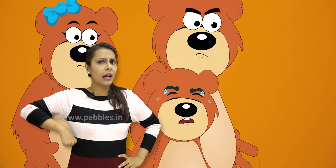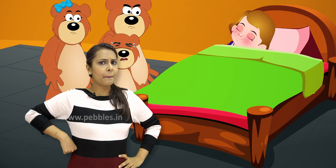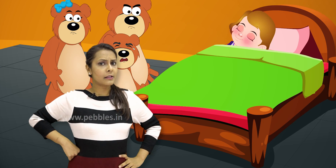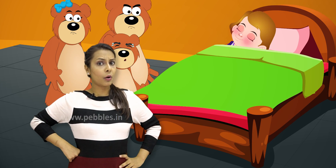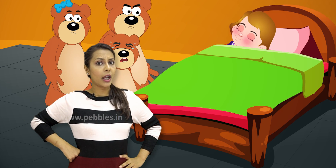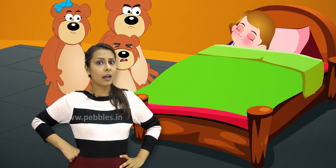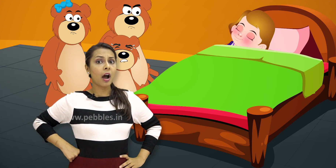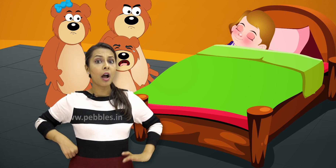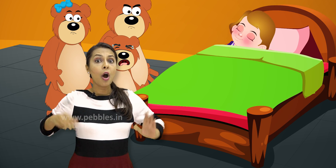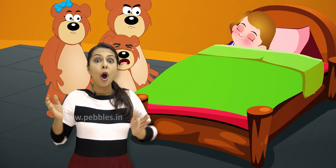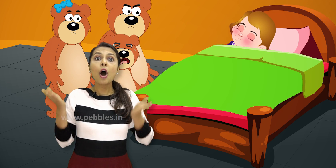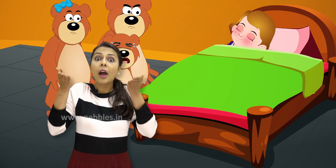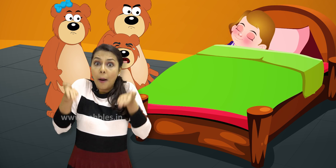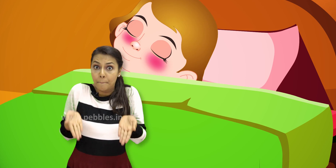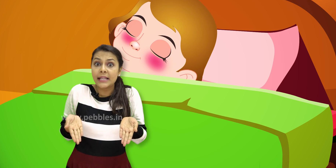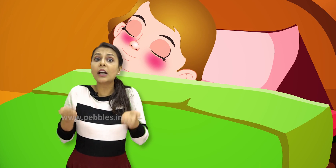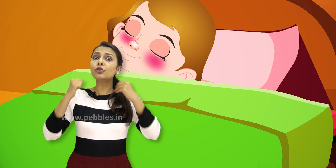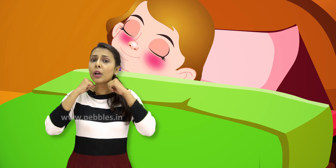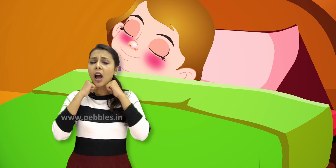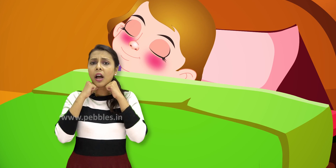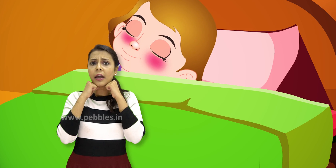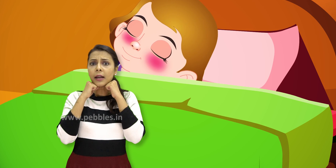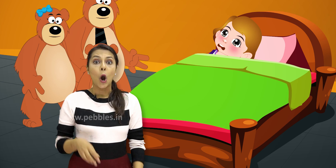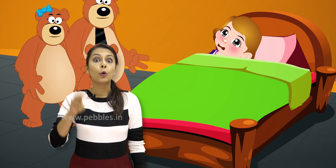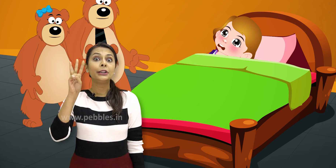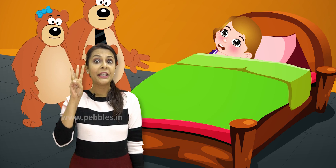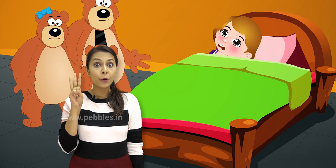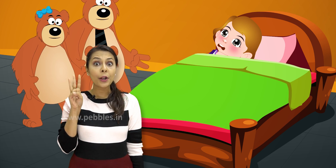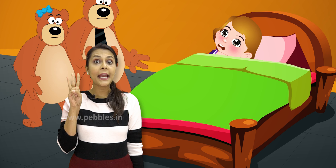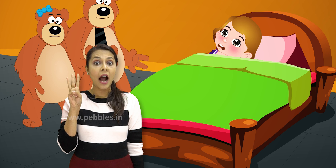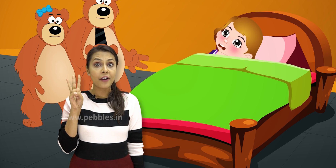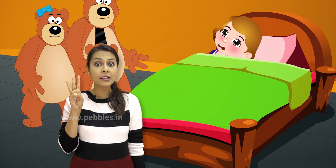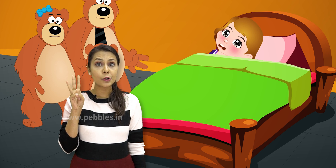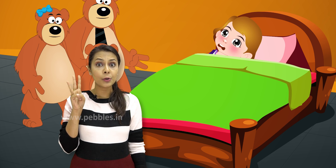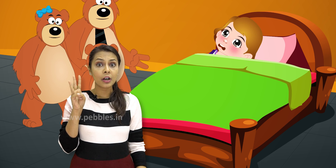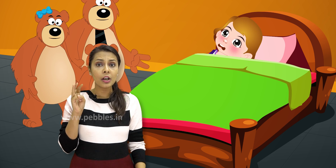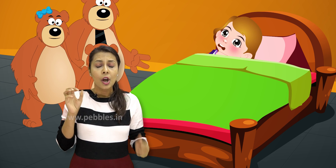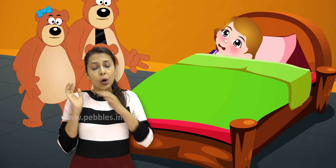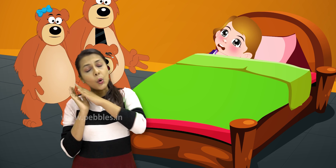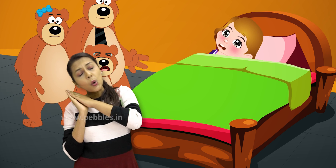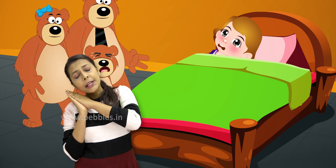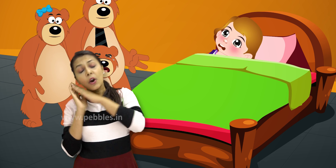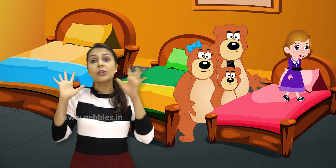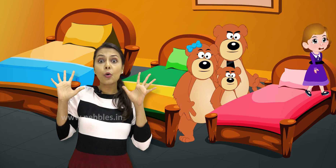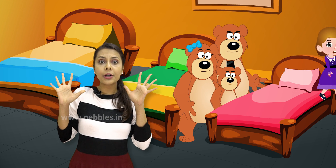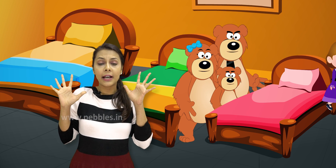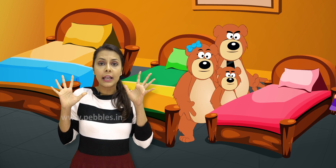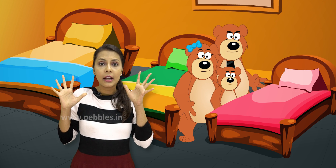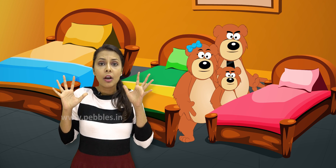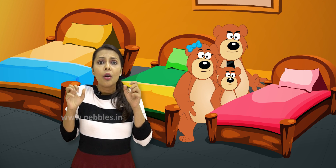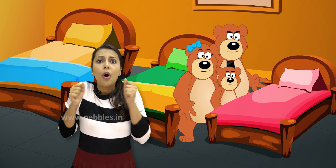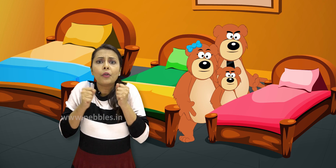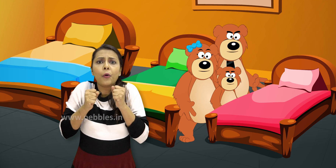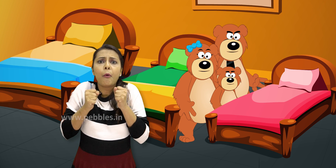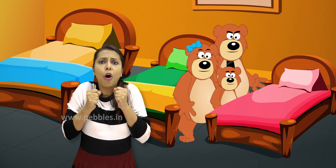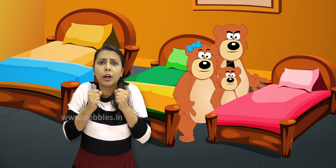मेरे पलंग पर सोया था और अब भी तक सो रहा है उन तीनों की आवाज सुनकर गोल्डी लॉक्स उट गई